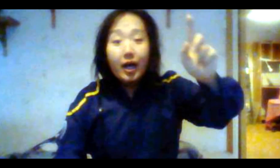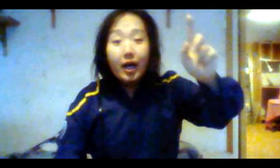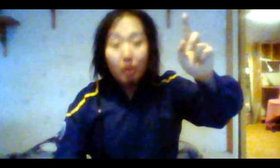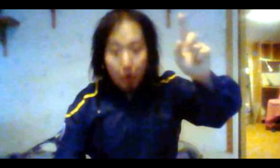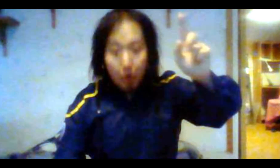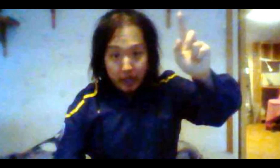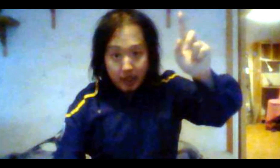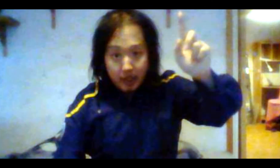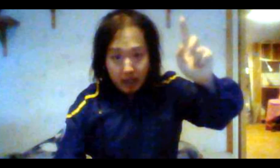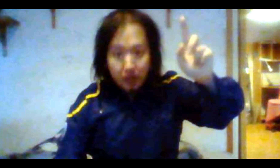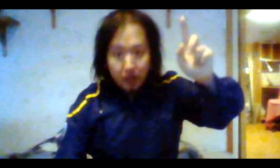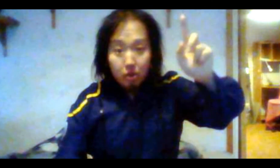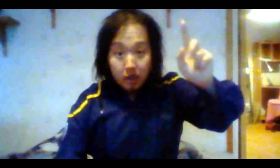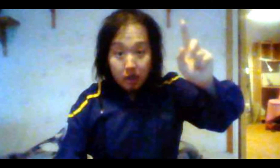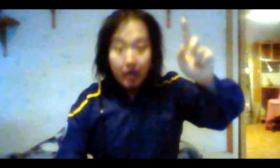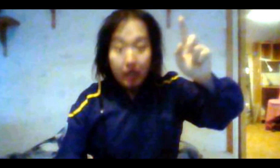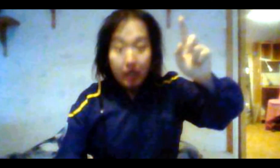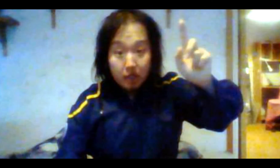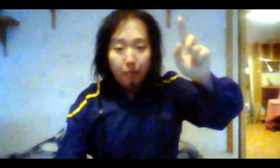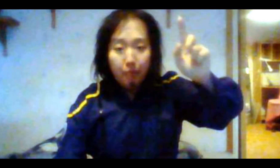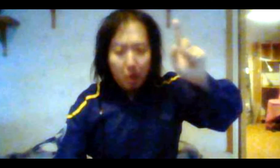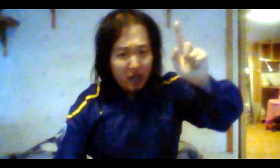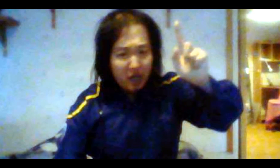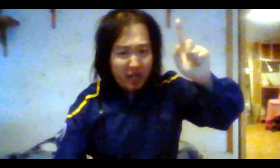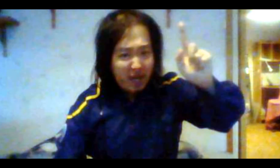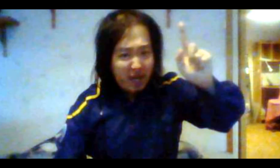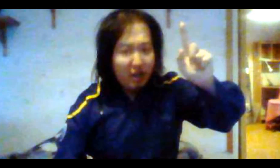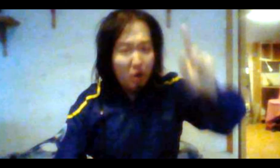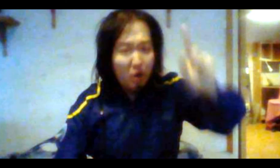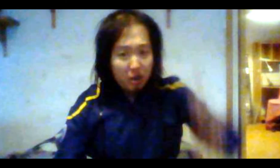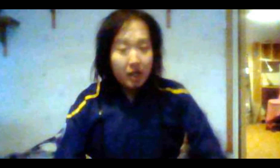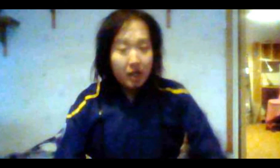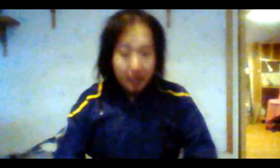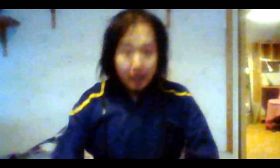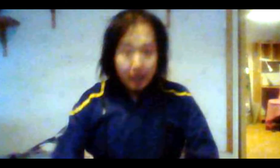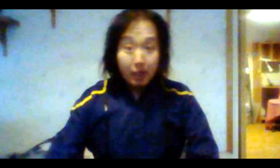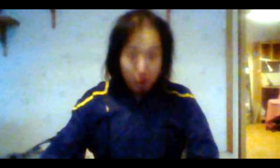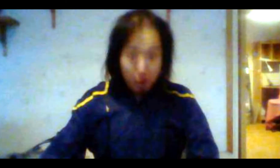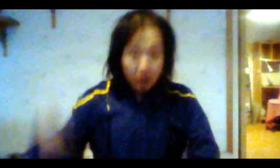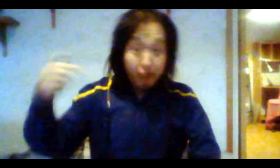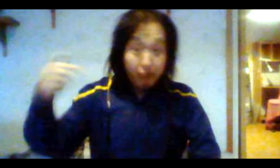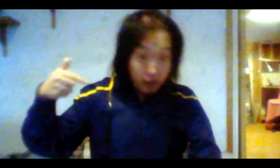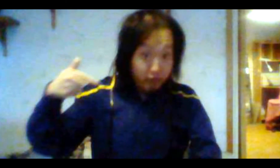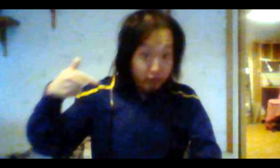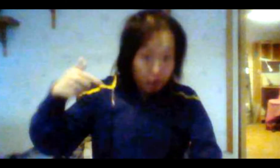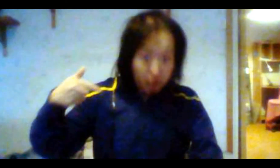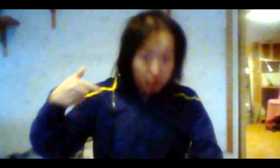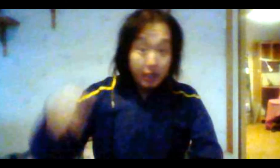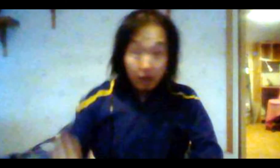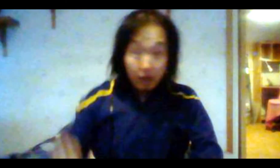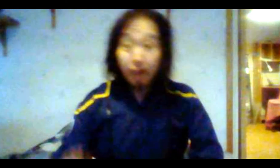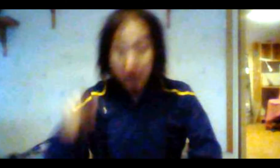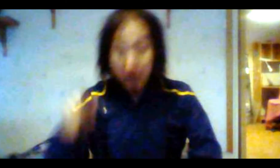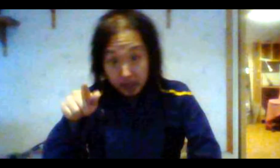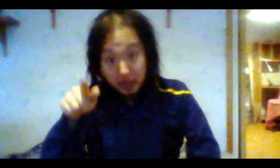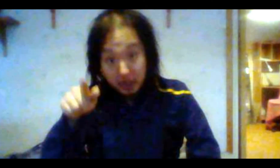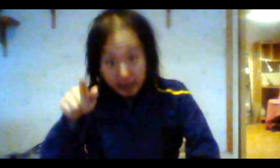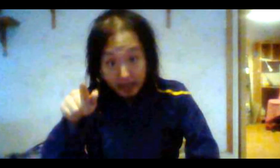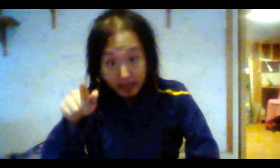Denna kåken den har stått här i så många jävla år Denna kåk har varit vår och det har fan satt sina